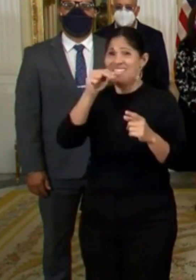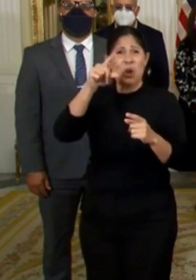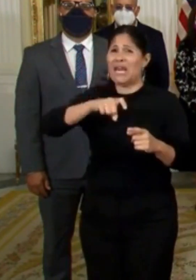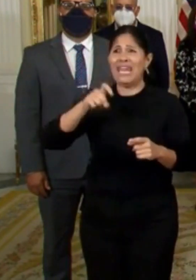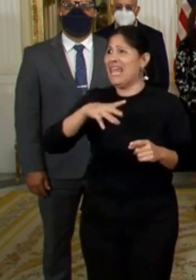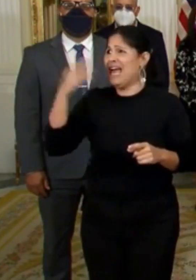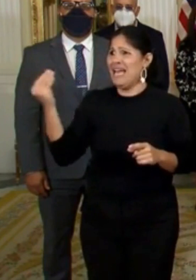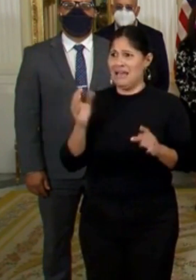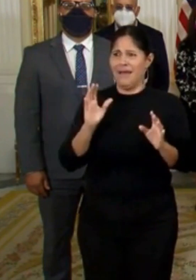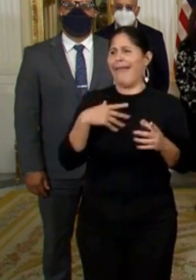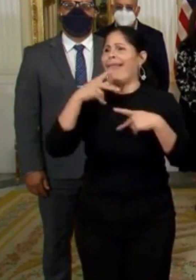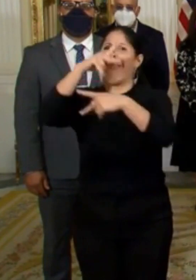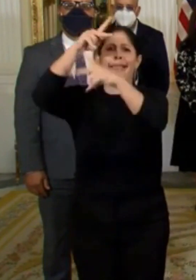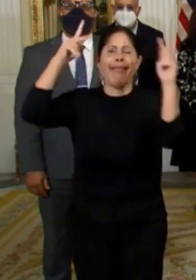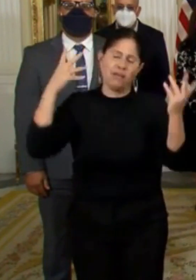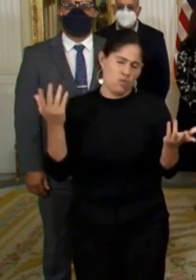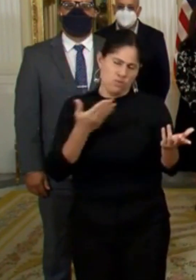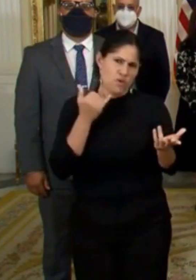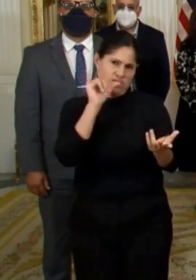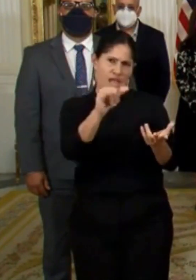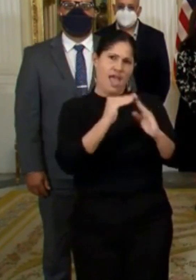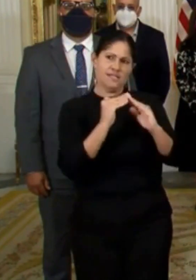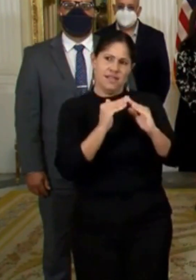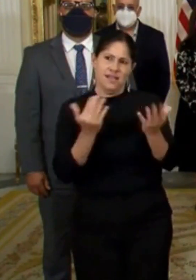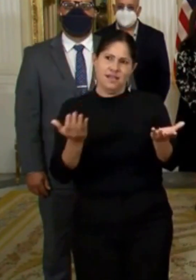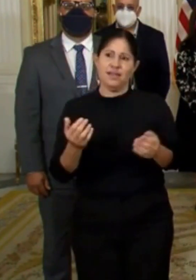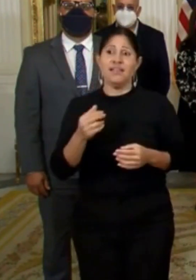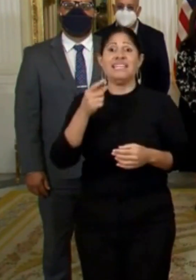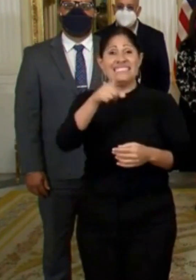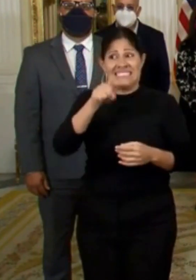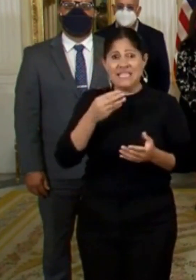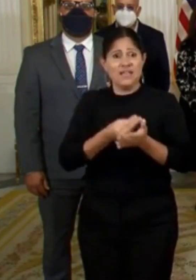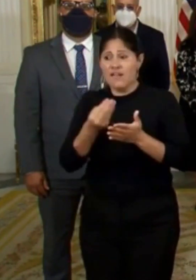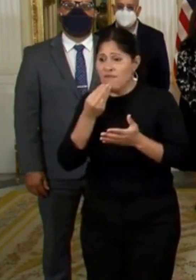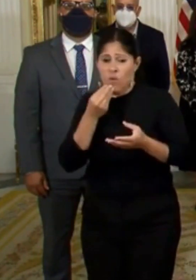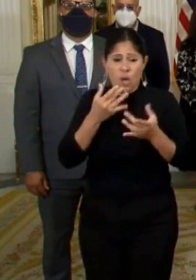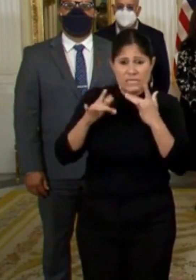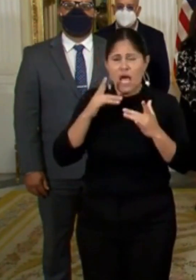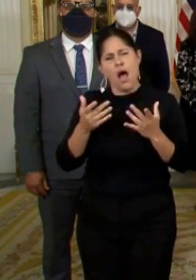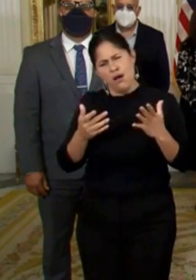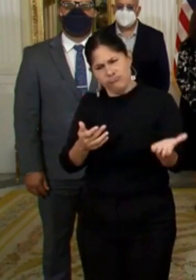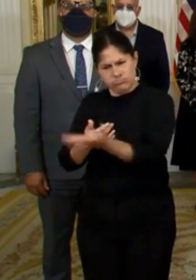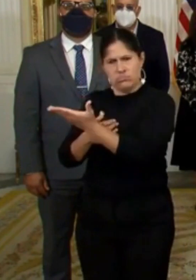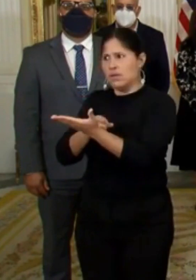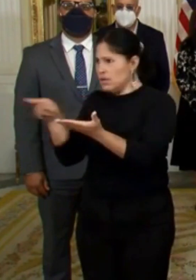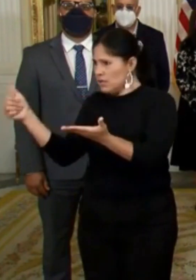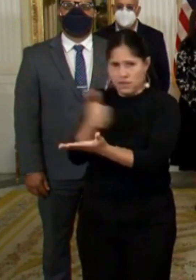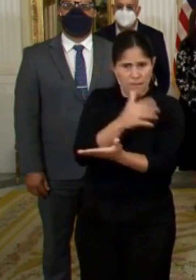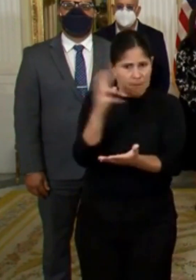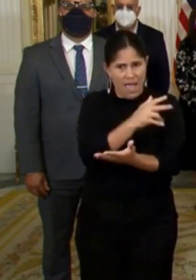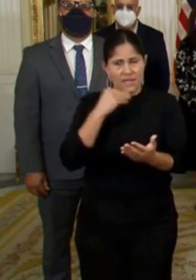casas, no lo haga, a menos que sea para hacer una gestión de las esenciales. El riesgo de este virus